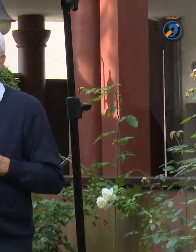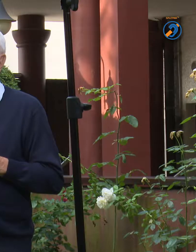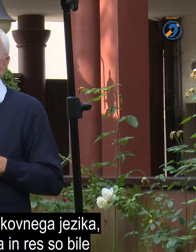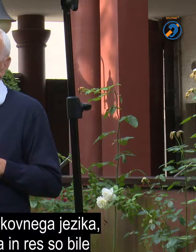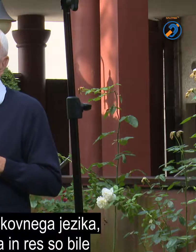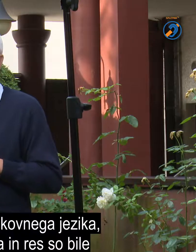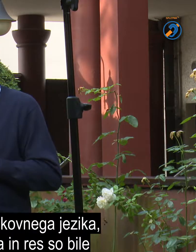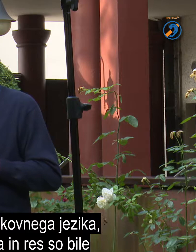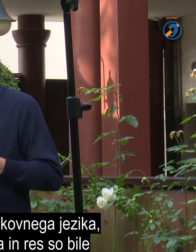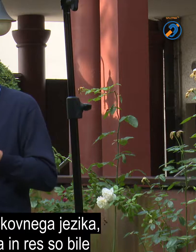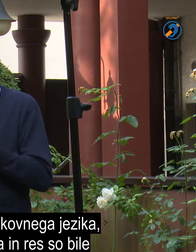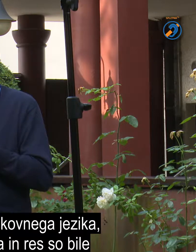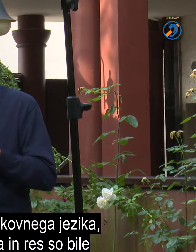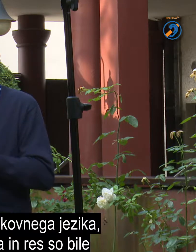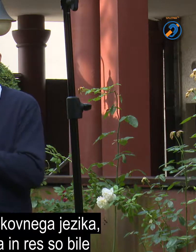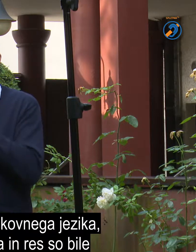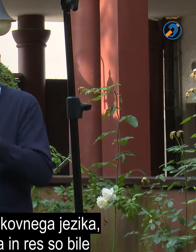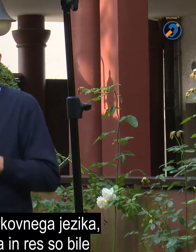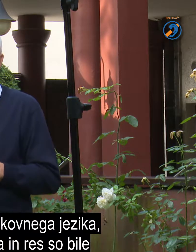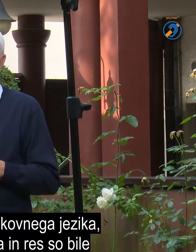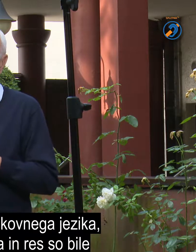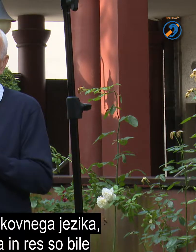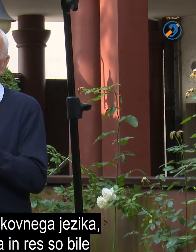Sicer so, pravi